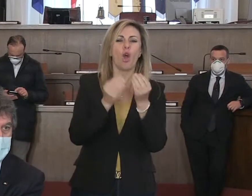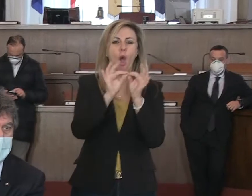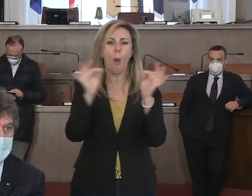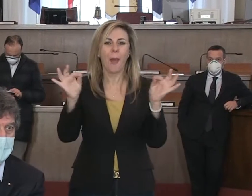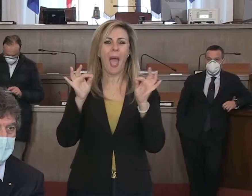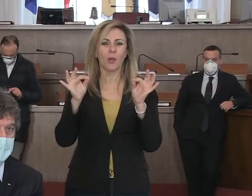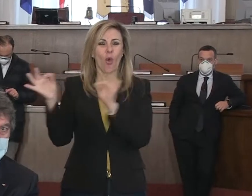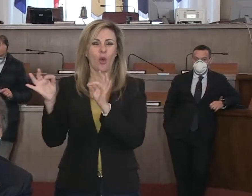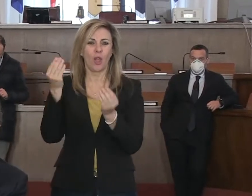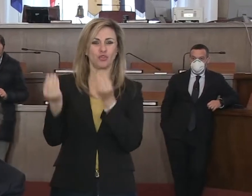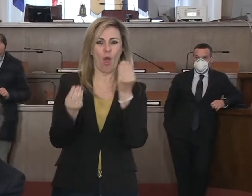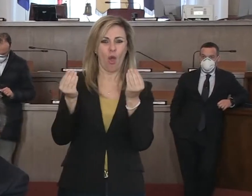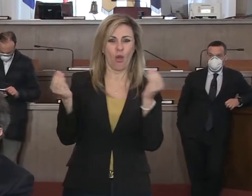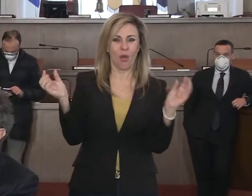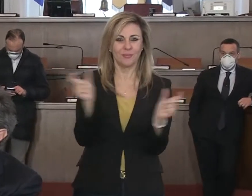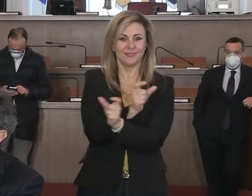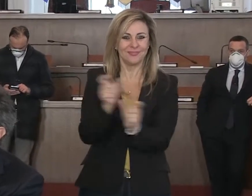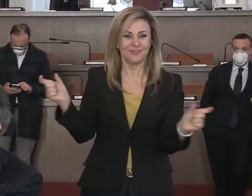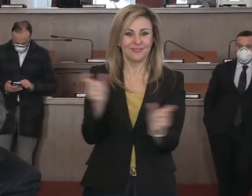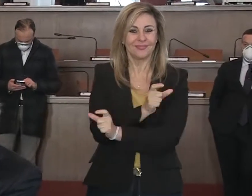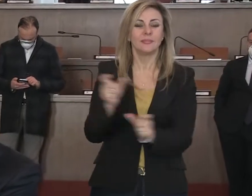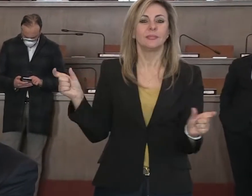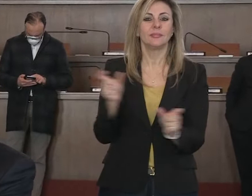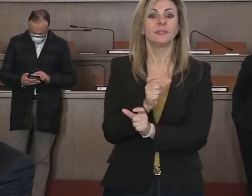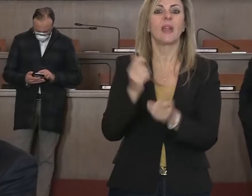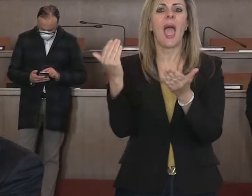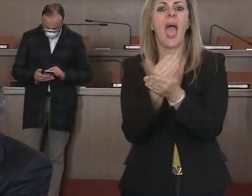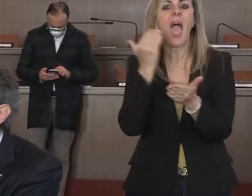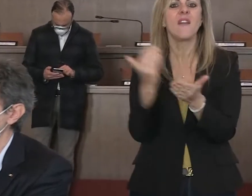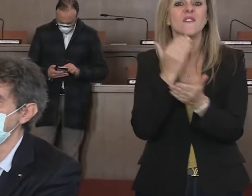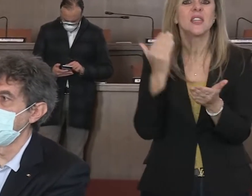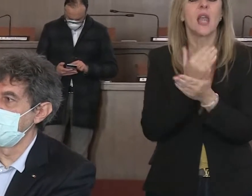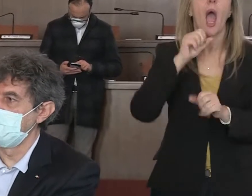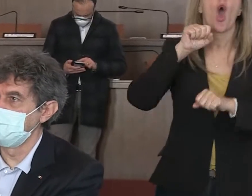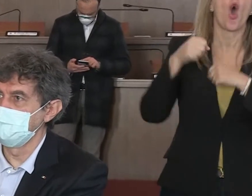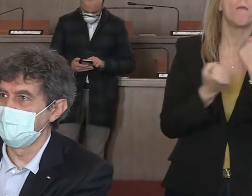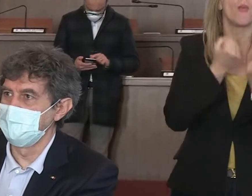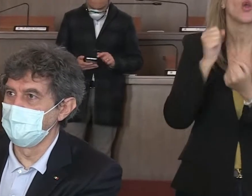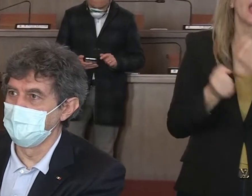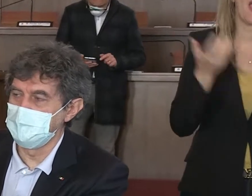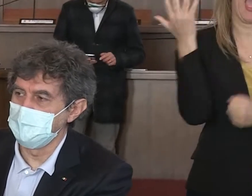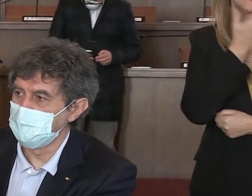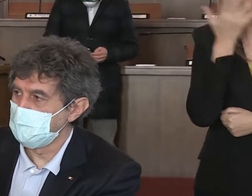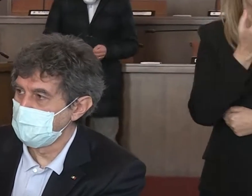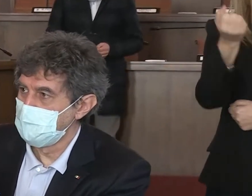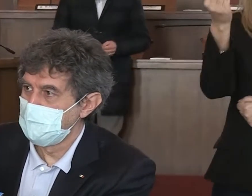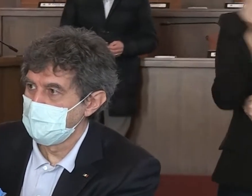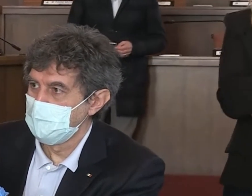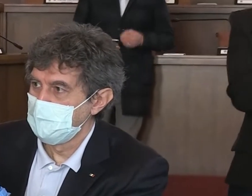lavora su evita i comportamenti sbagliati e dannosi